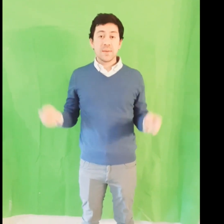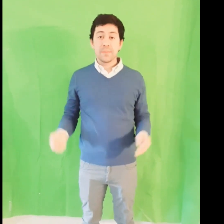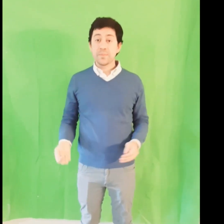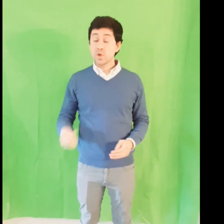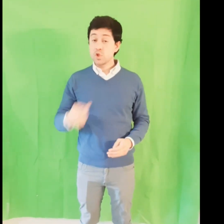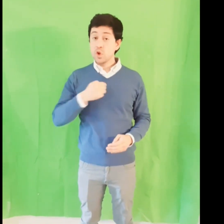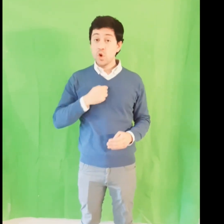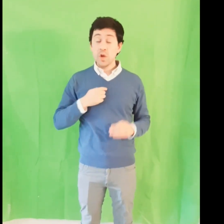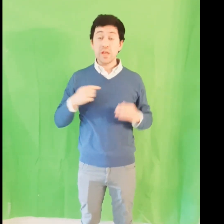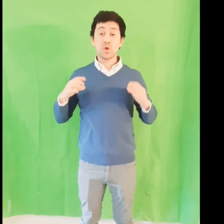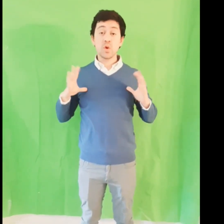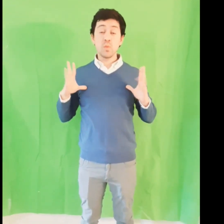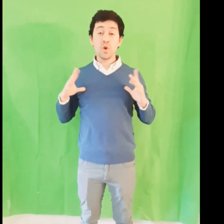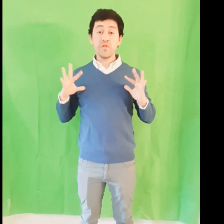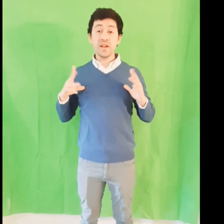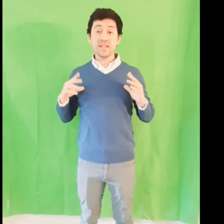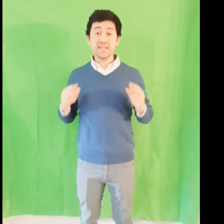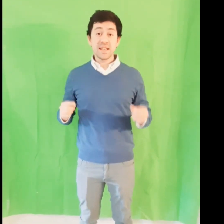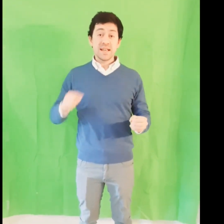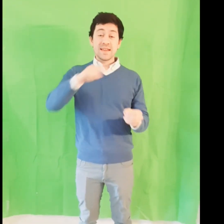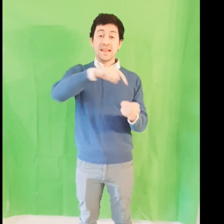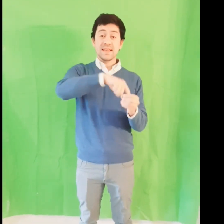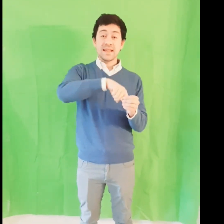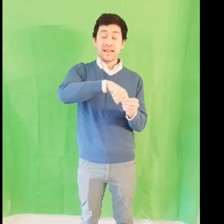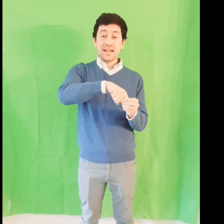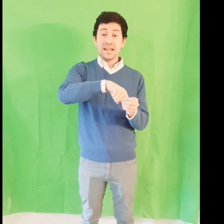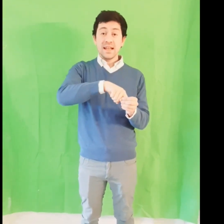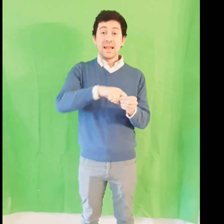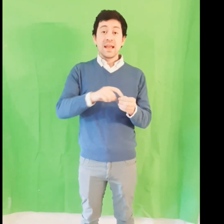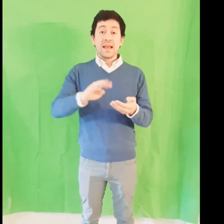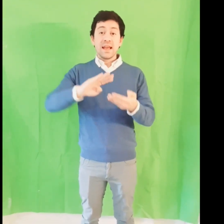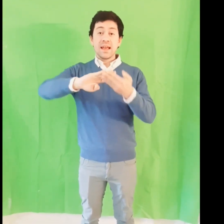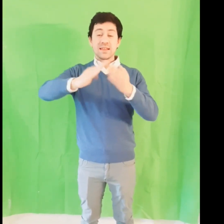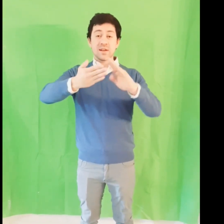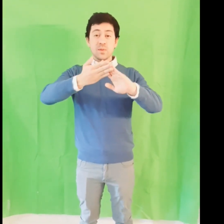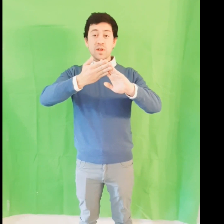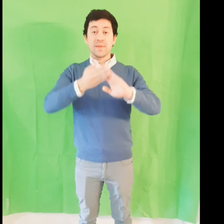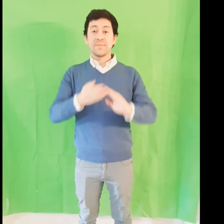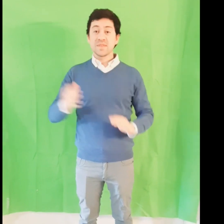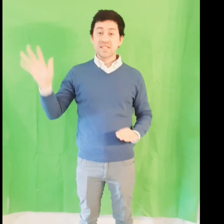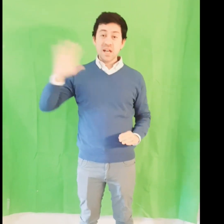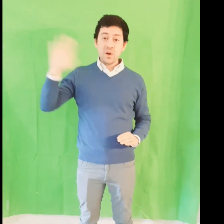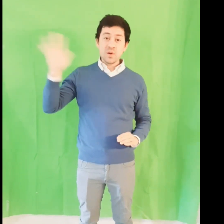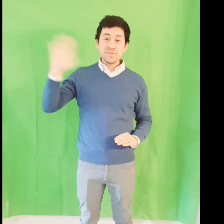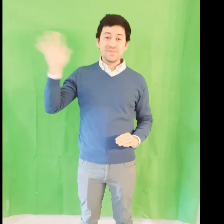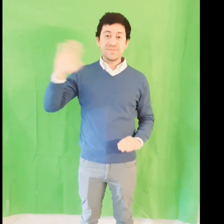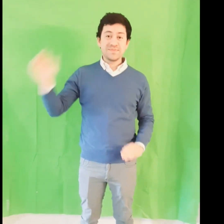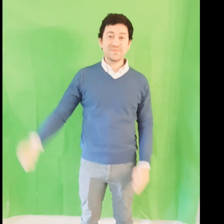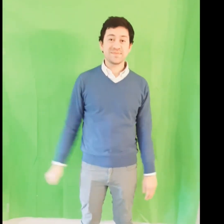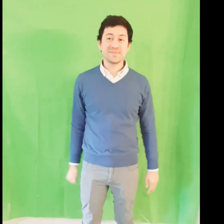cumplir Tu obra en mí no has terminado